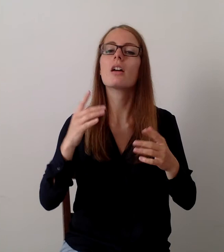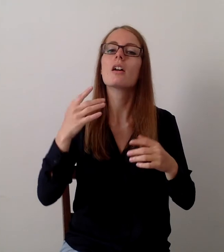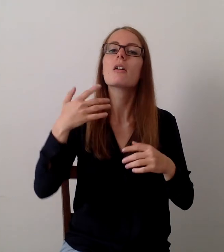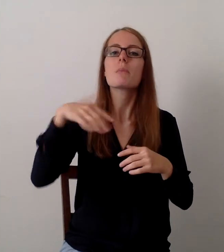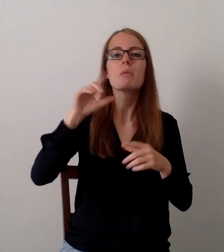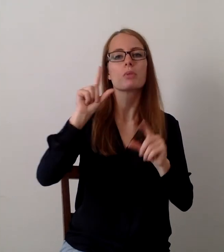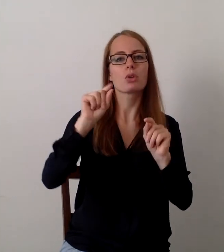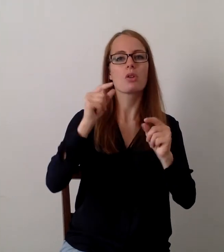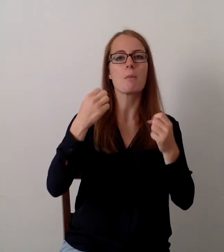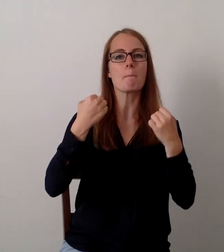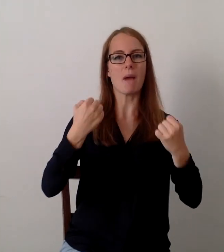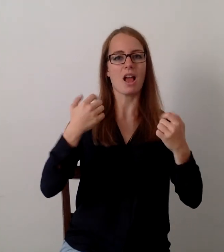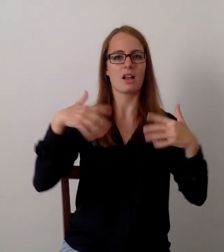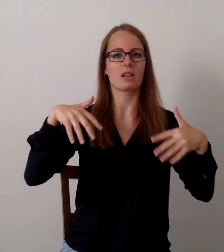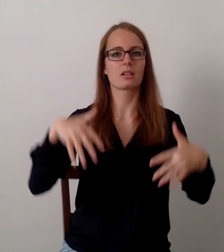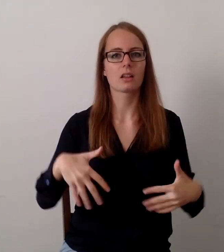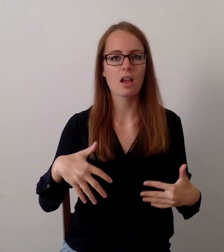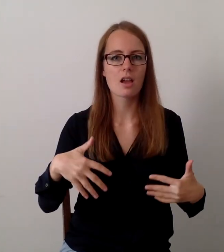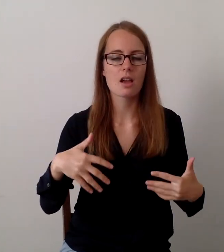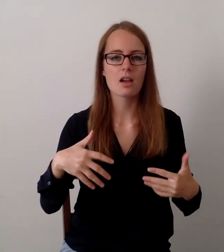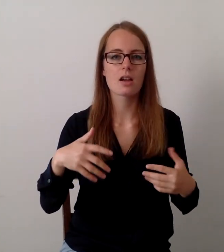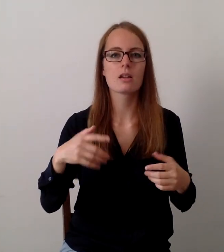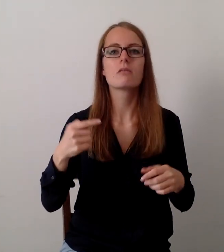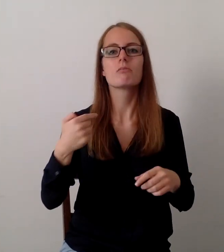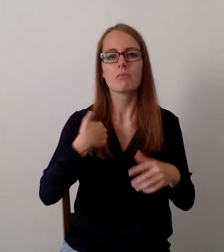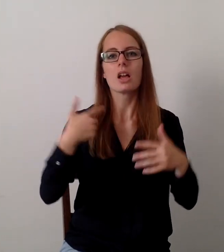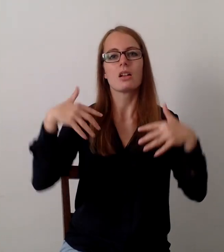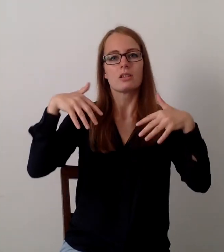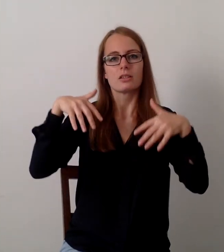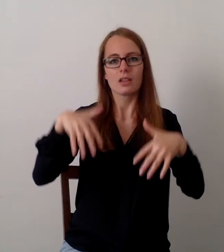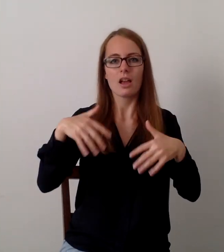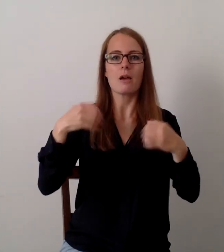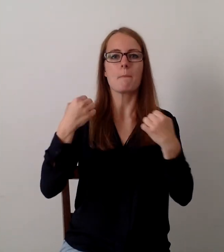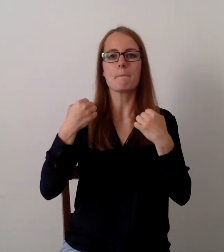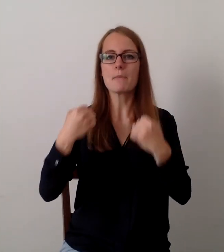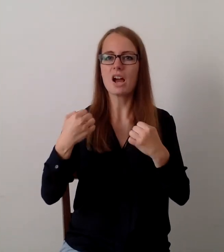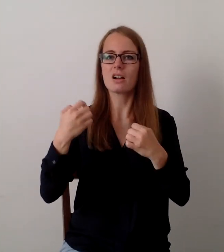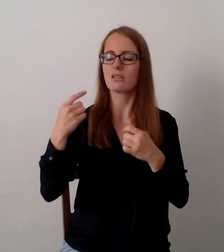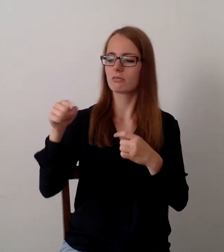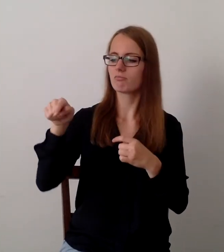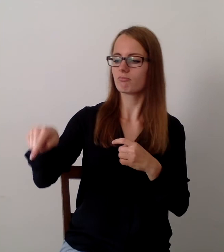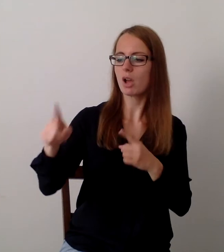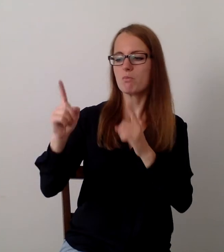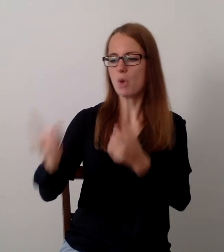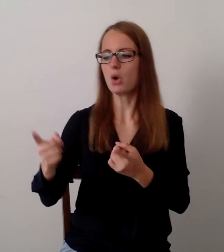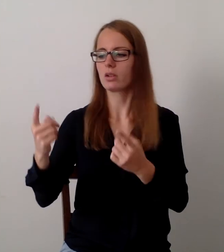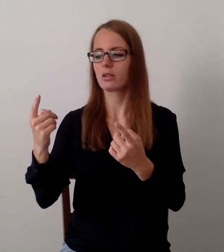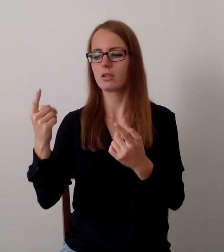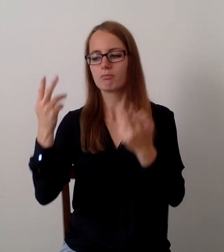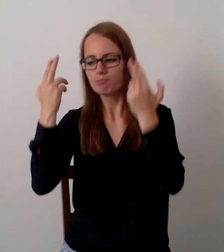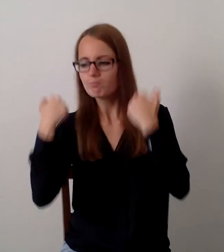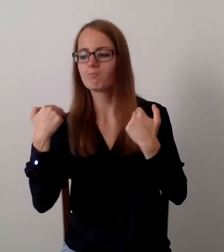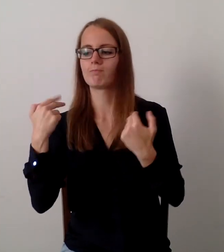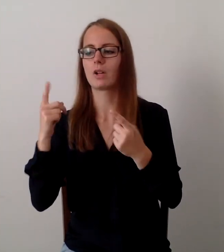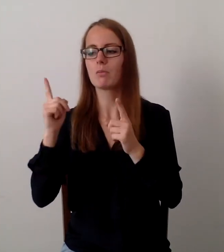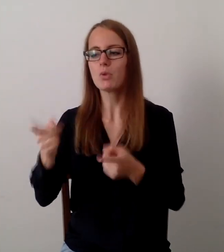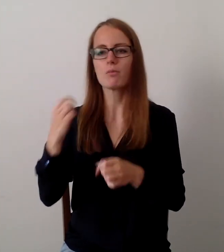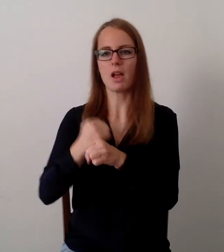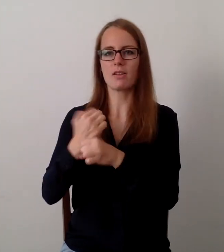Individuum tut. Und diese Machtposition, davon sind die Menschen sich kaum bewusst, wenn die beschäftigt sind mit